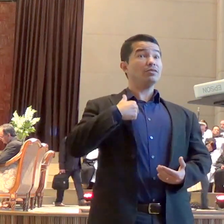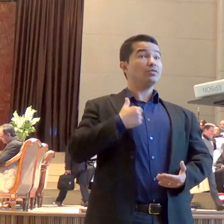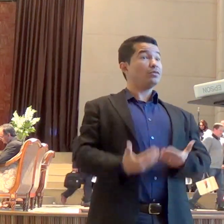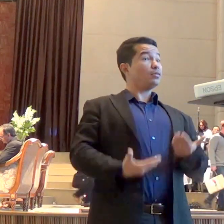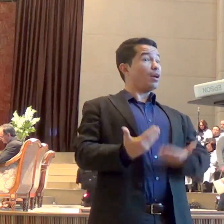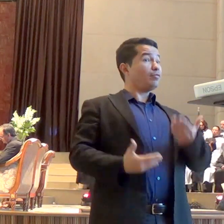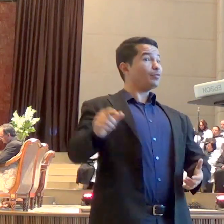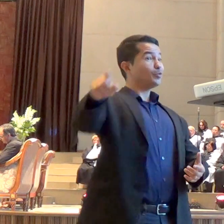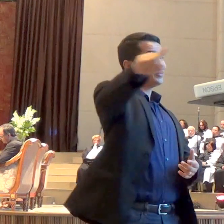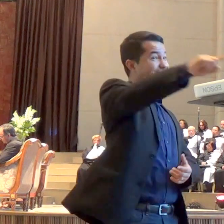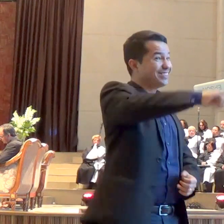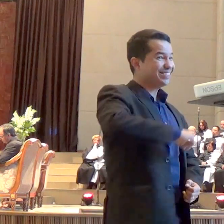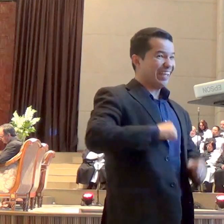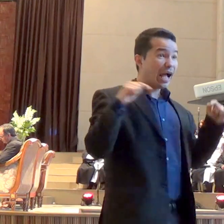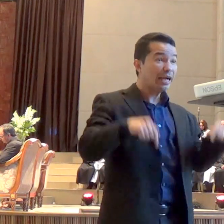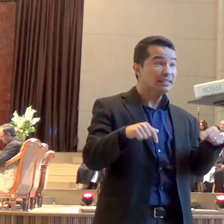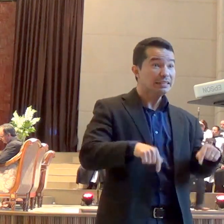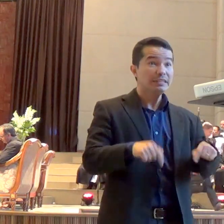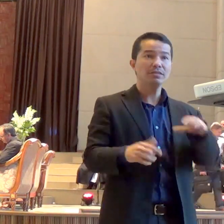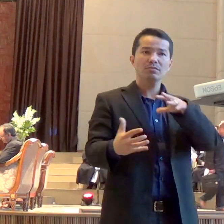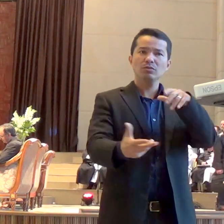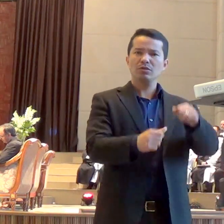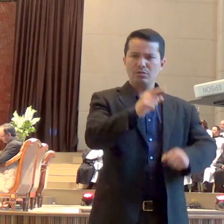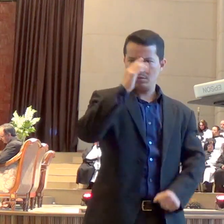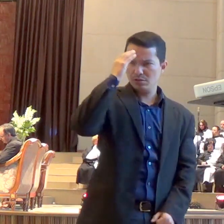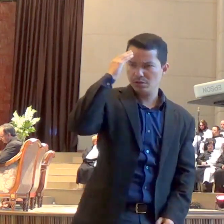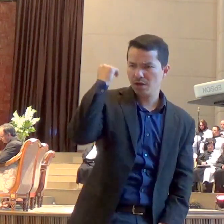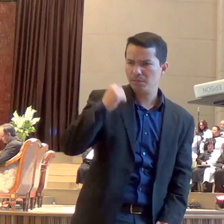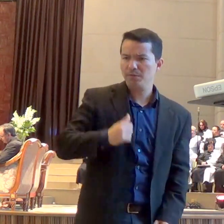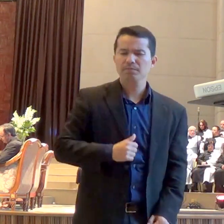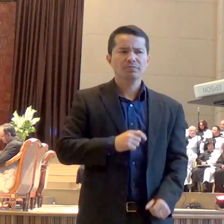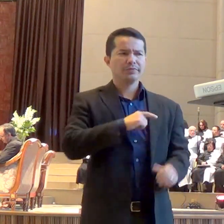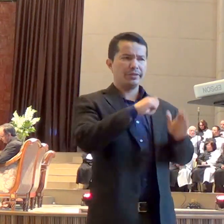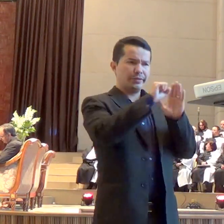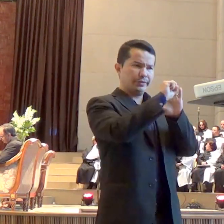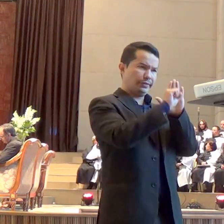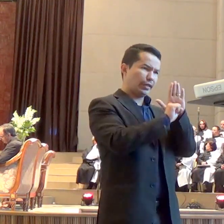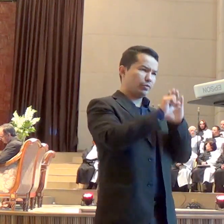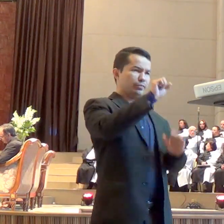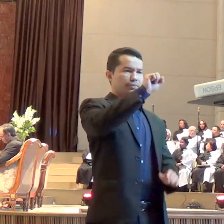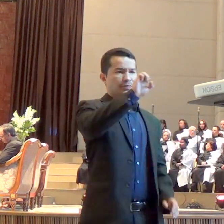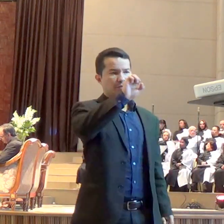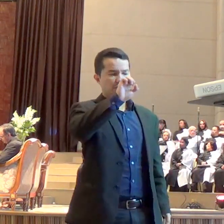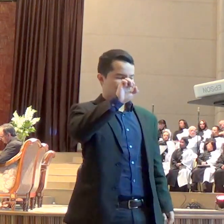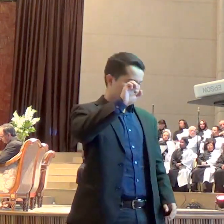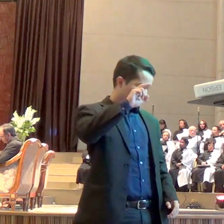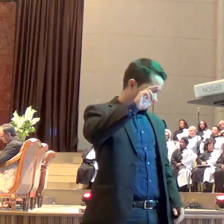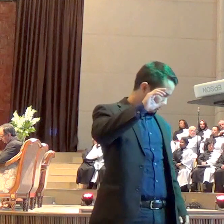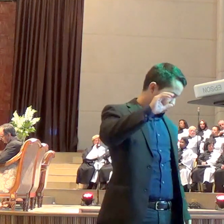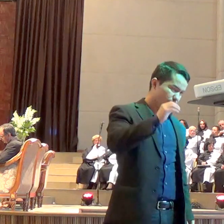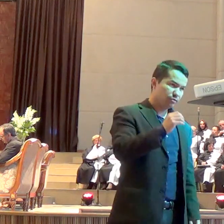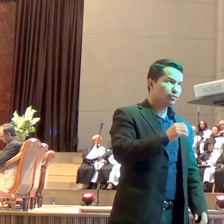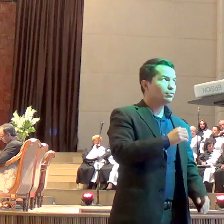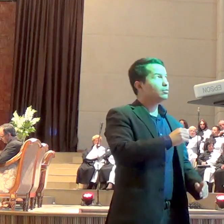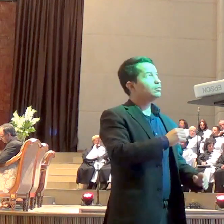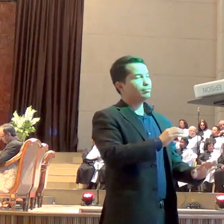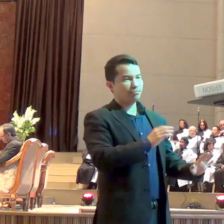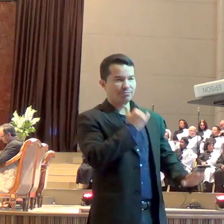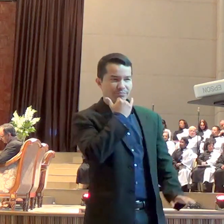no começo, no final do século XIX, começo do século XX, influenciados pelo racionalismo,